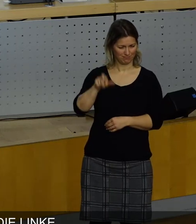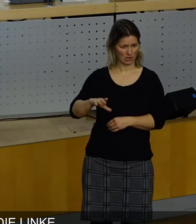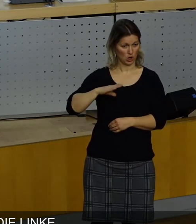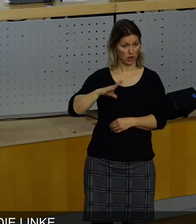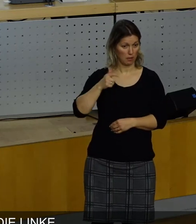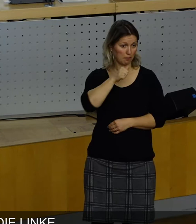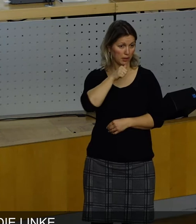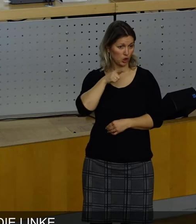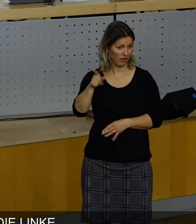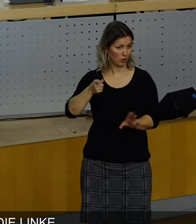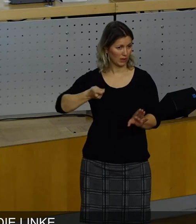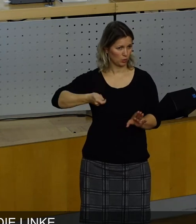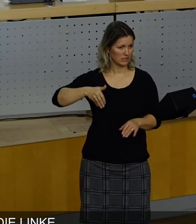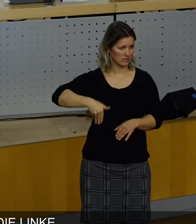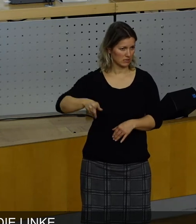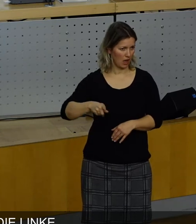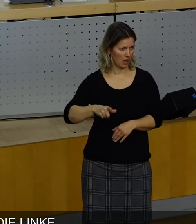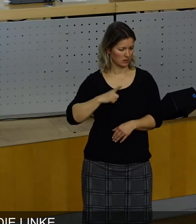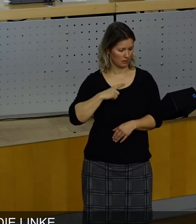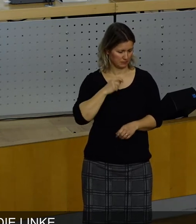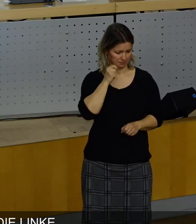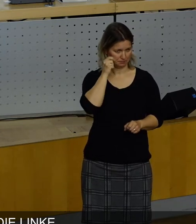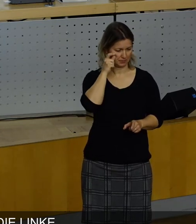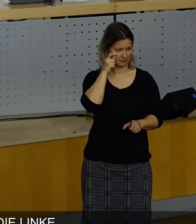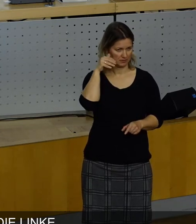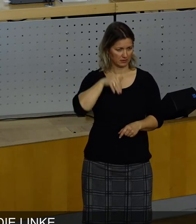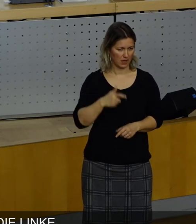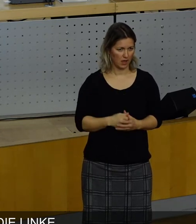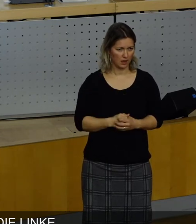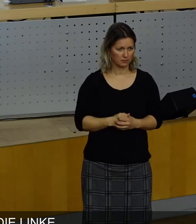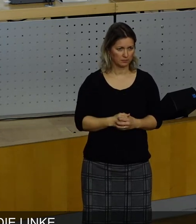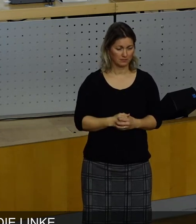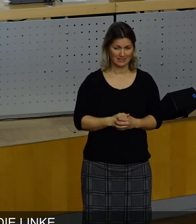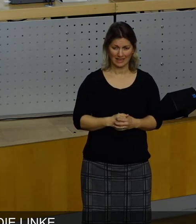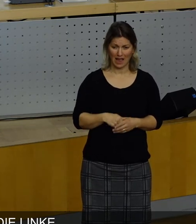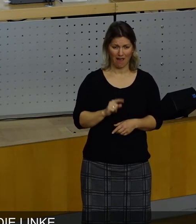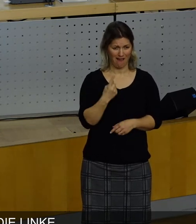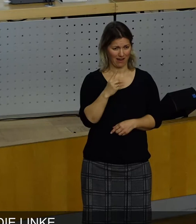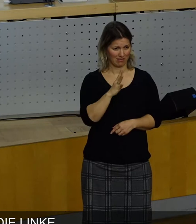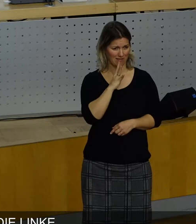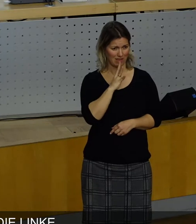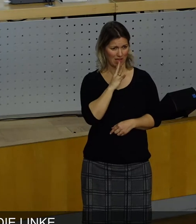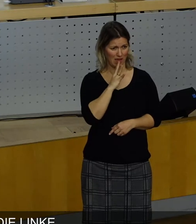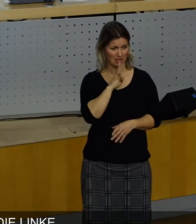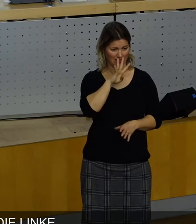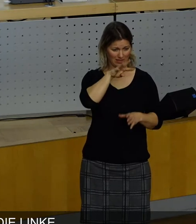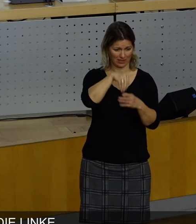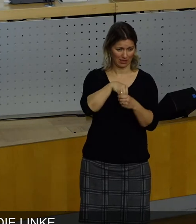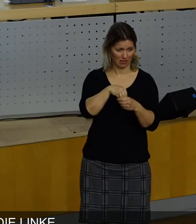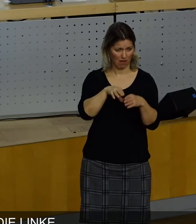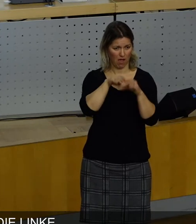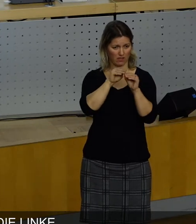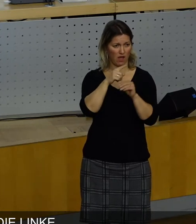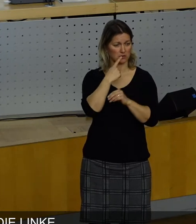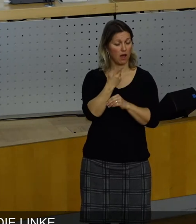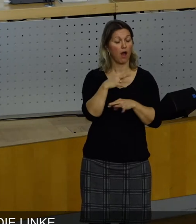Jurist und ich finde es ganz bemerkenswert, wie er in ein und derselben Rede einerseits behaupten kann, diese